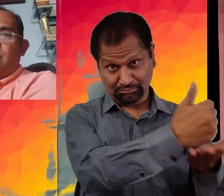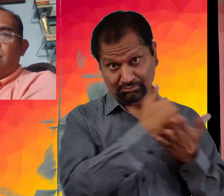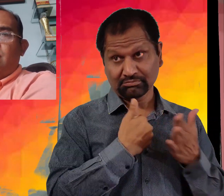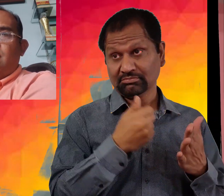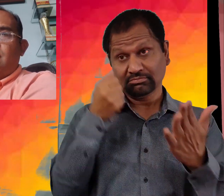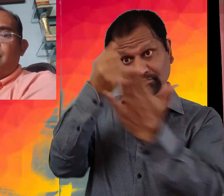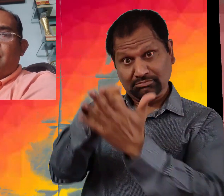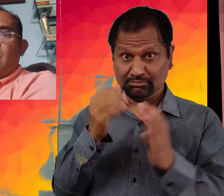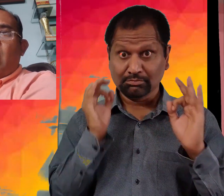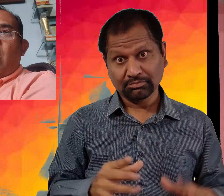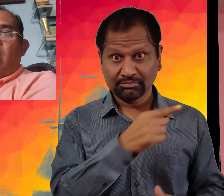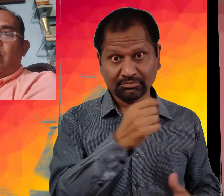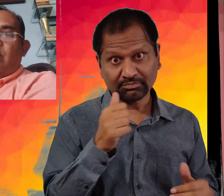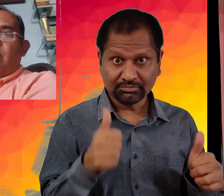پہنچا دو